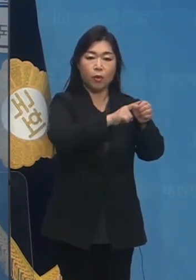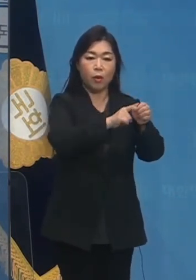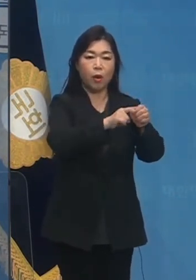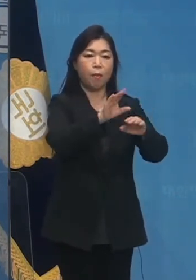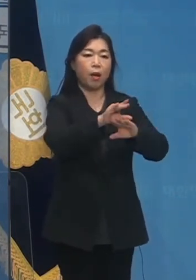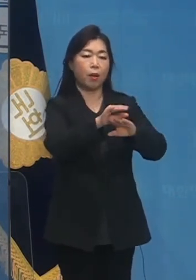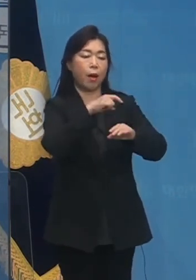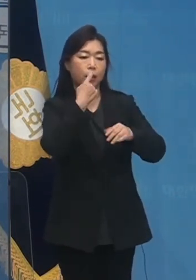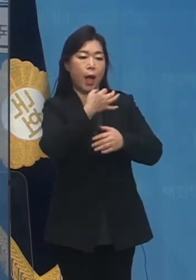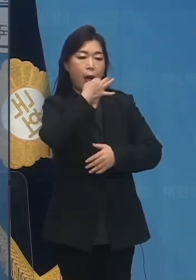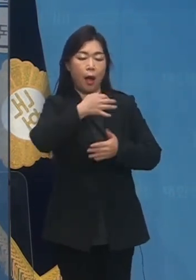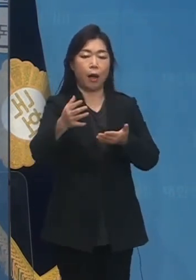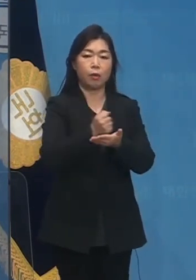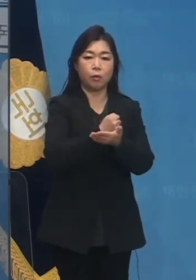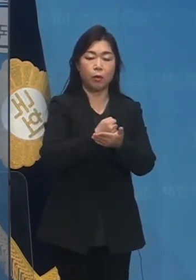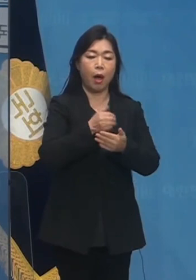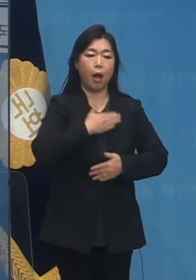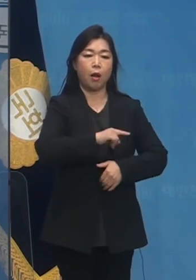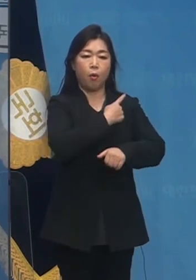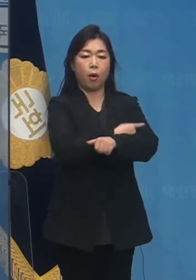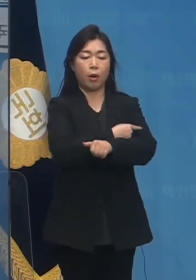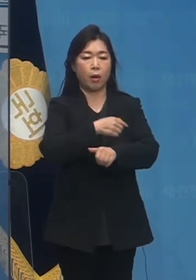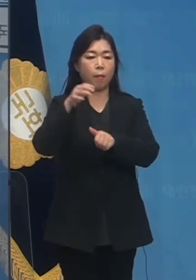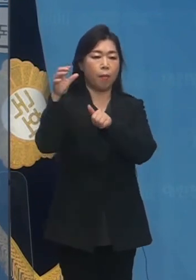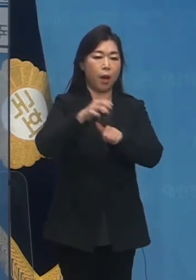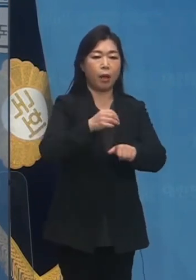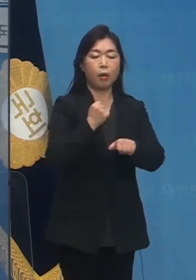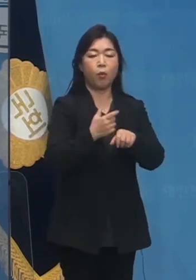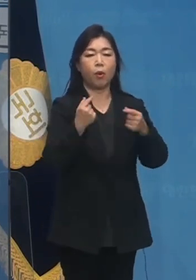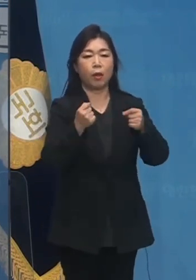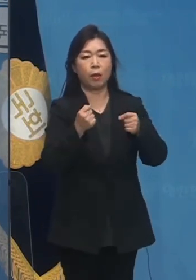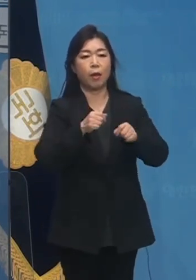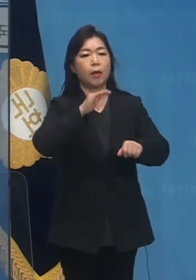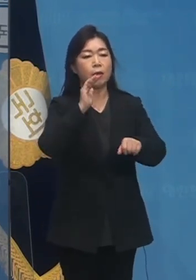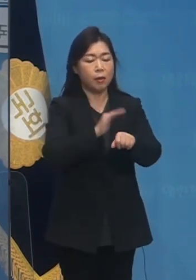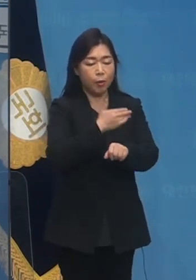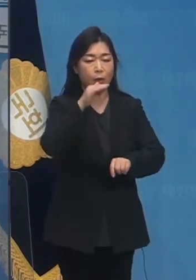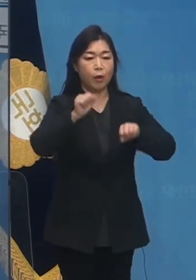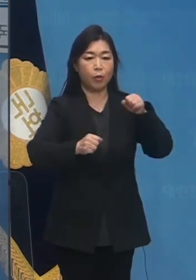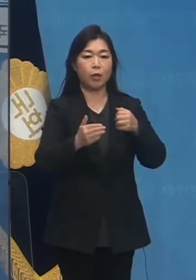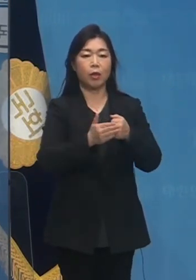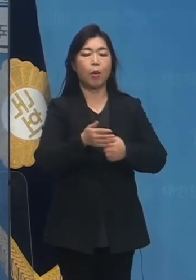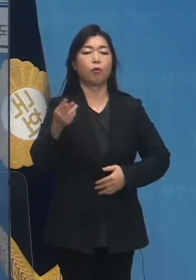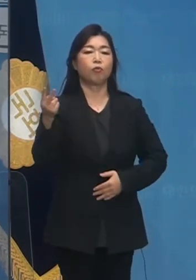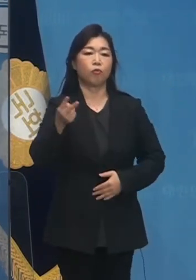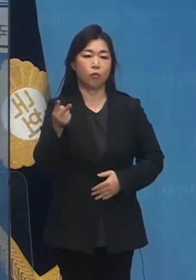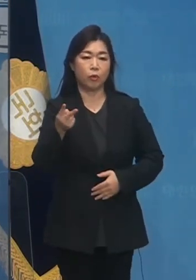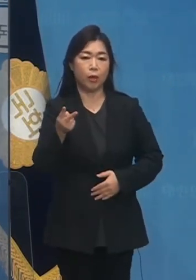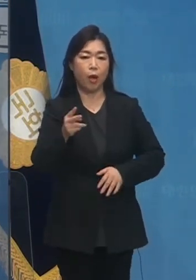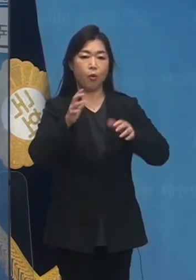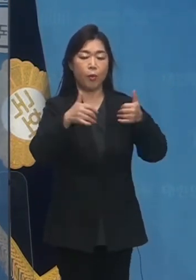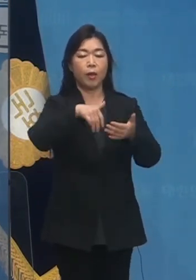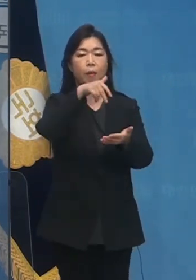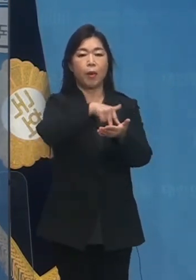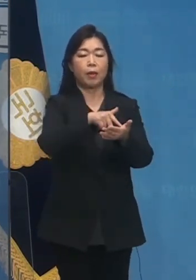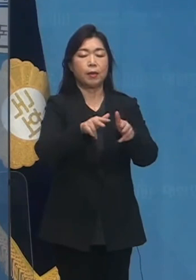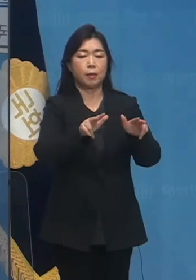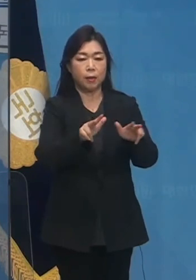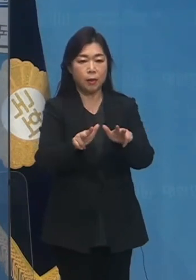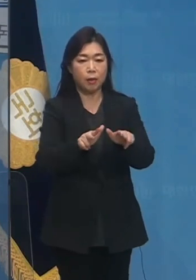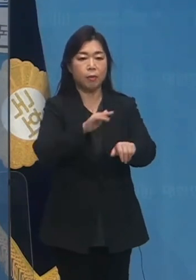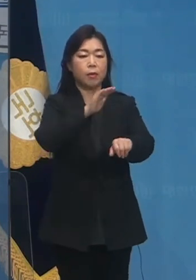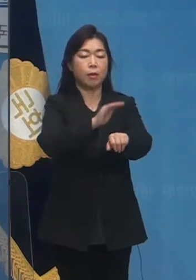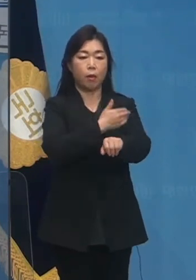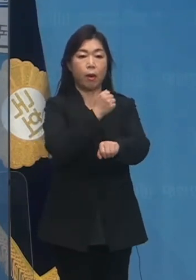알고리어를 차단하게 했던 잘못된 정치 행위로 드러날 만큼 두 당은 국민 앞에 즉각